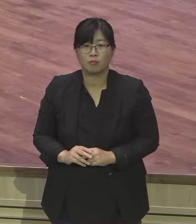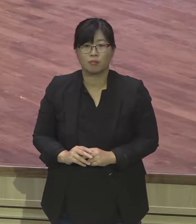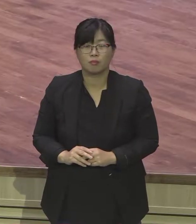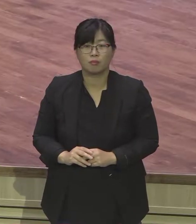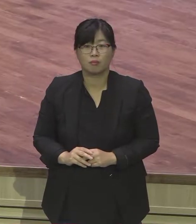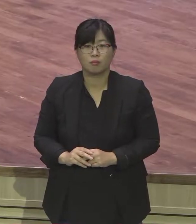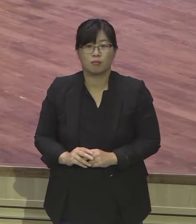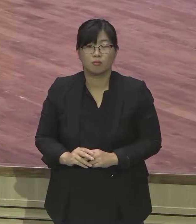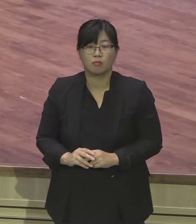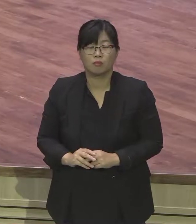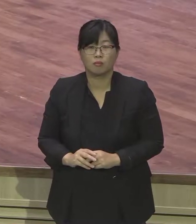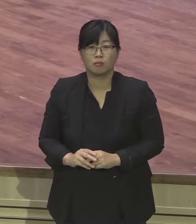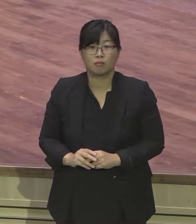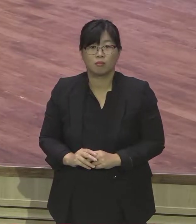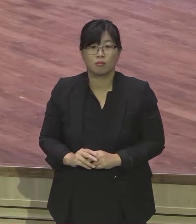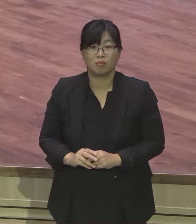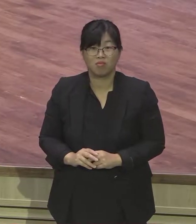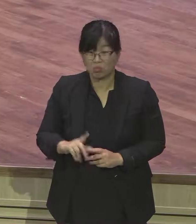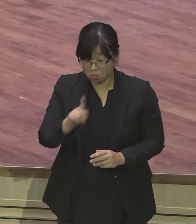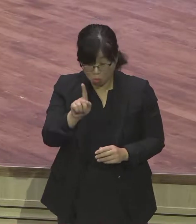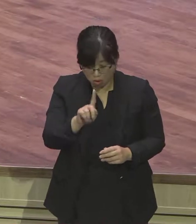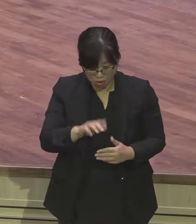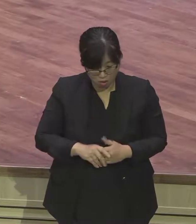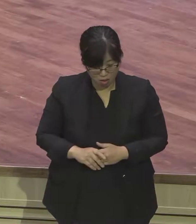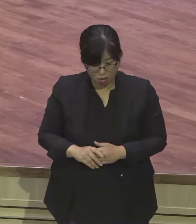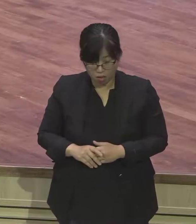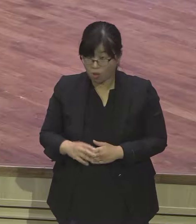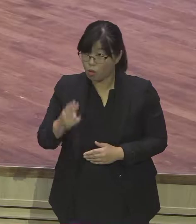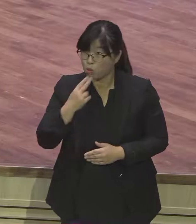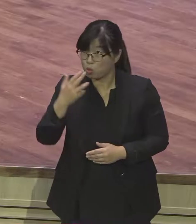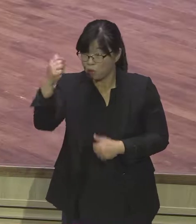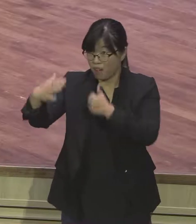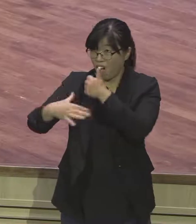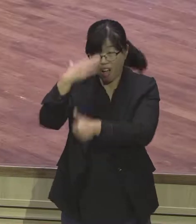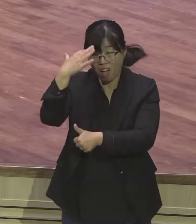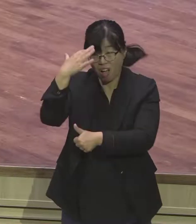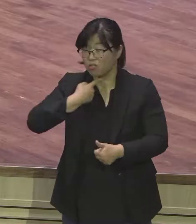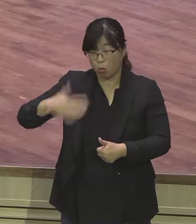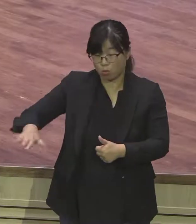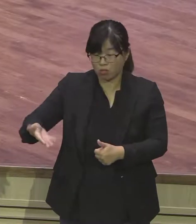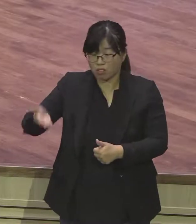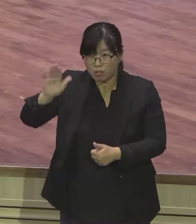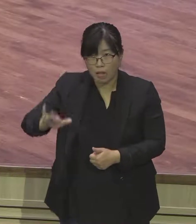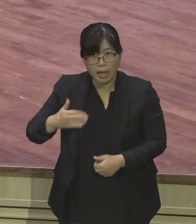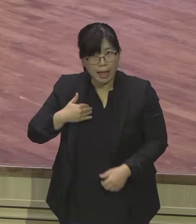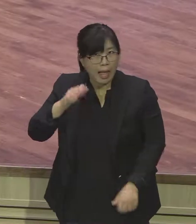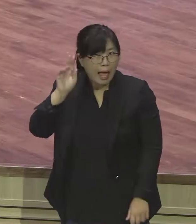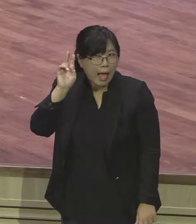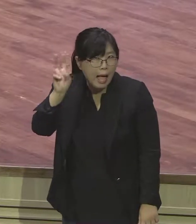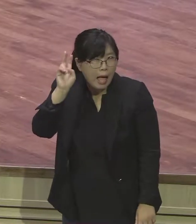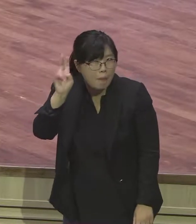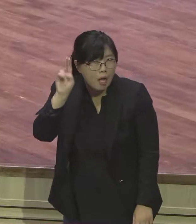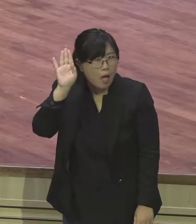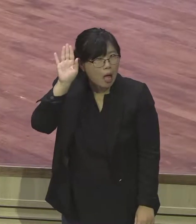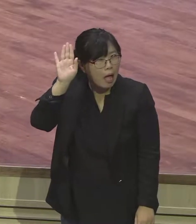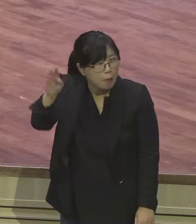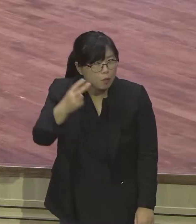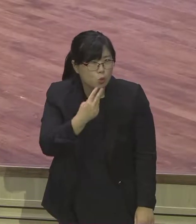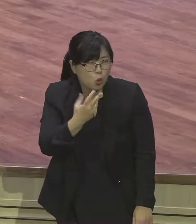미리 걱정하는 겁니다. 미리 없는 일을 없을 일을 만들어가지고 자기 생각이 빠져가지고